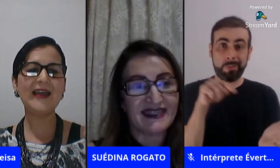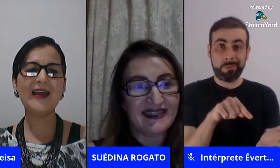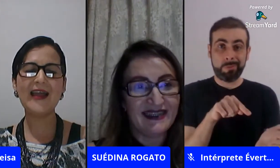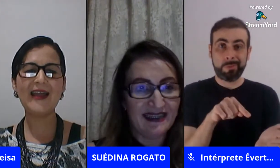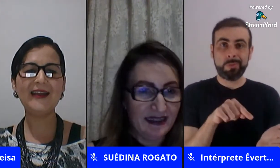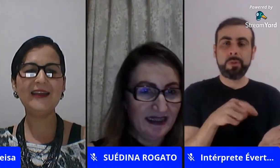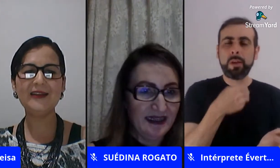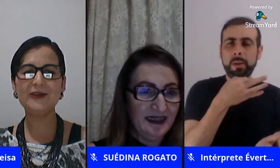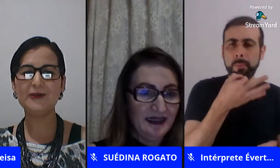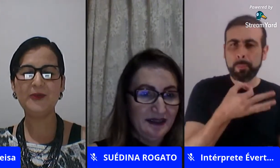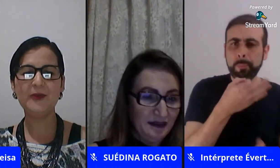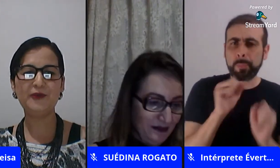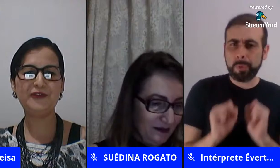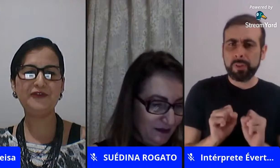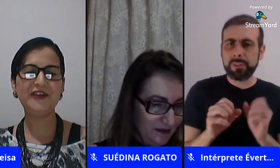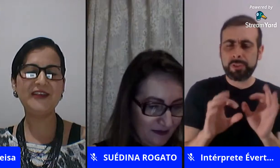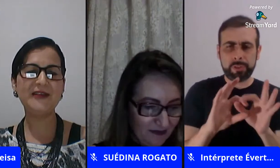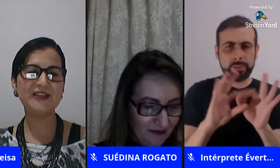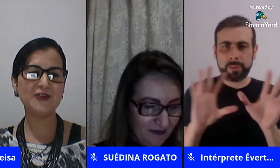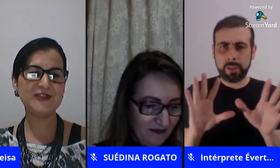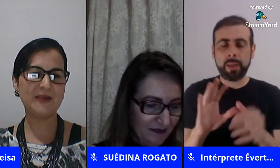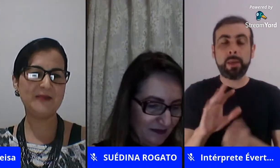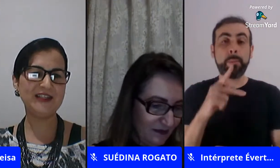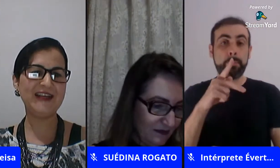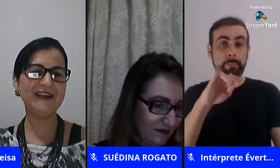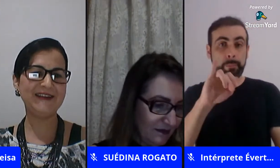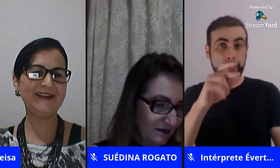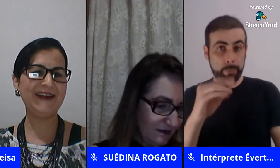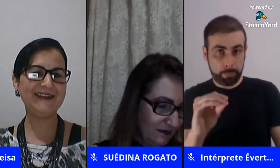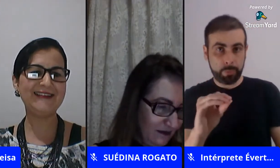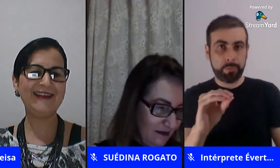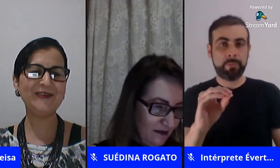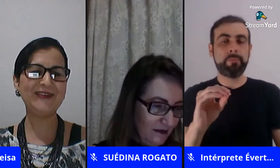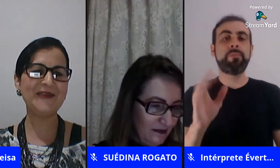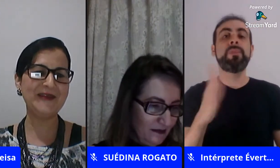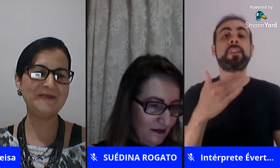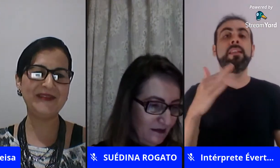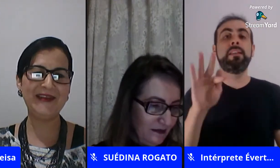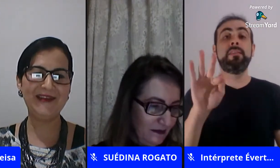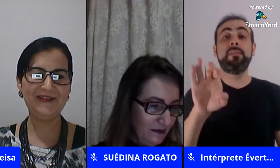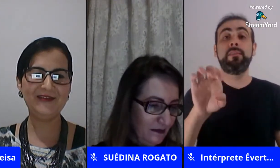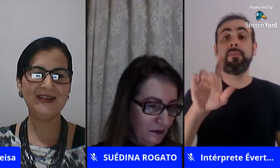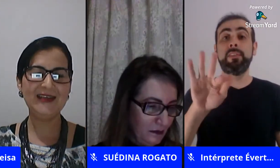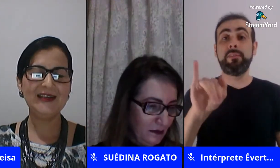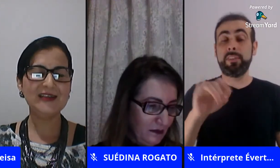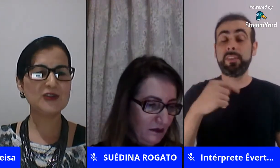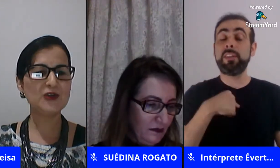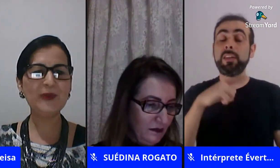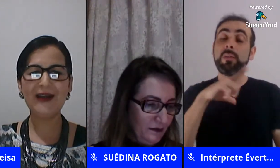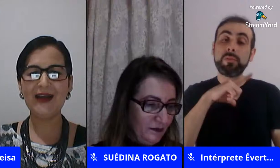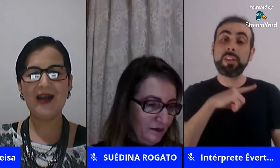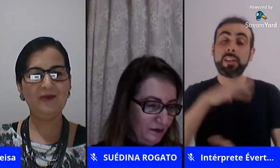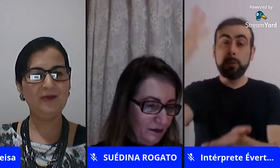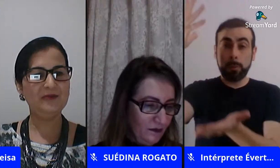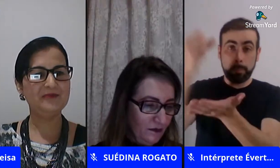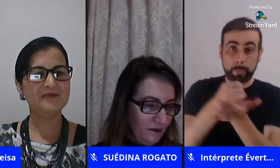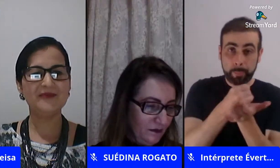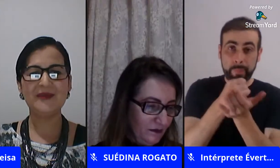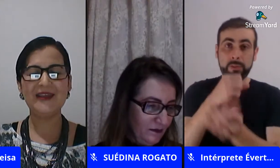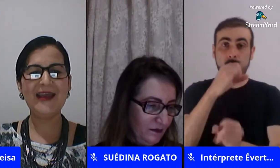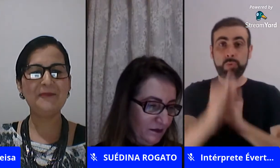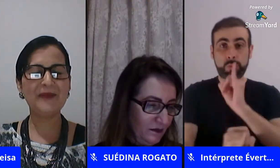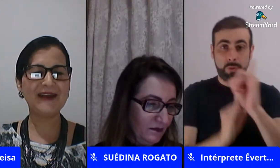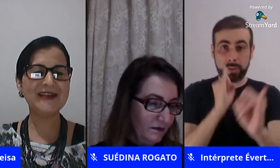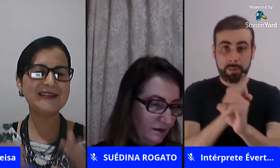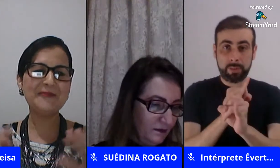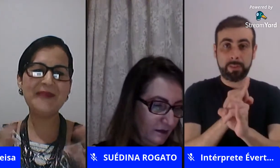sobre os dois ah é lindo Pipo e Fifi e a gente consegue baixar na internet né eu tenho ele em pdf super legal